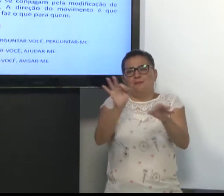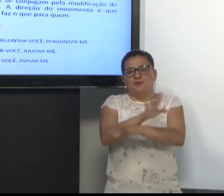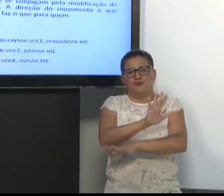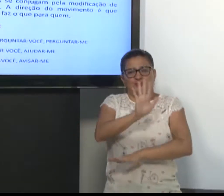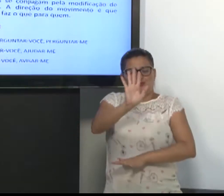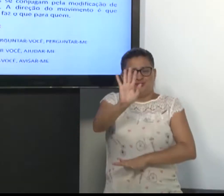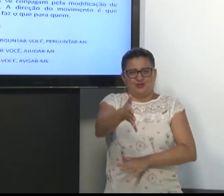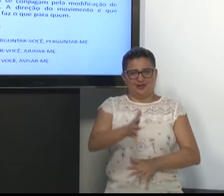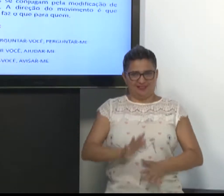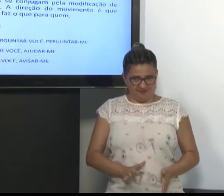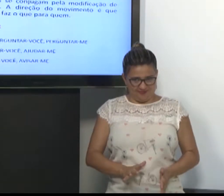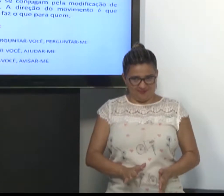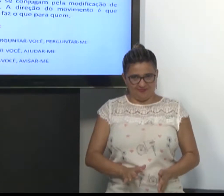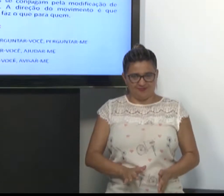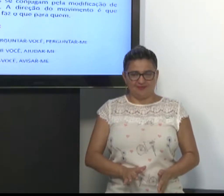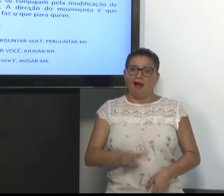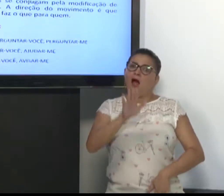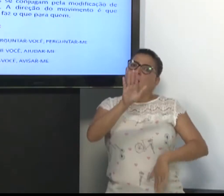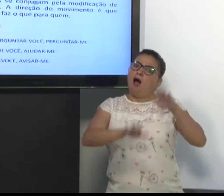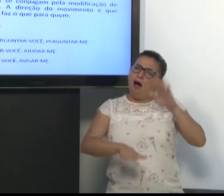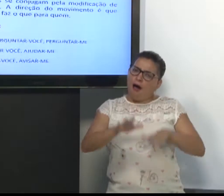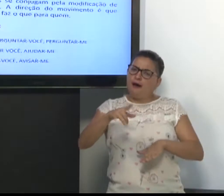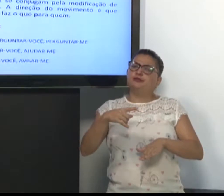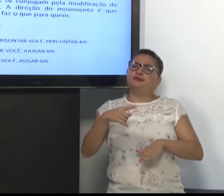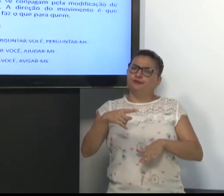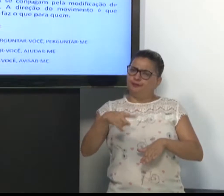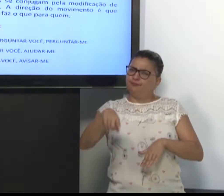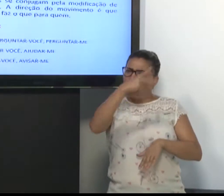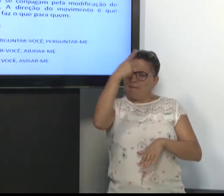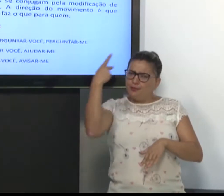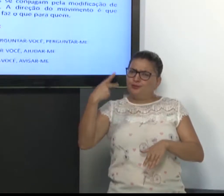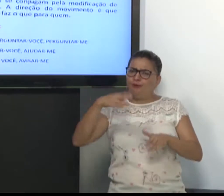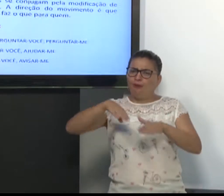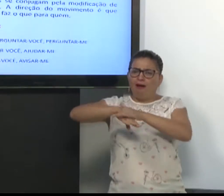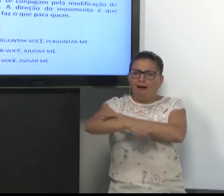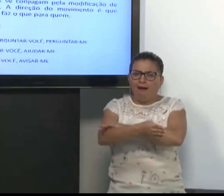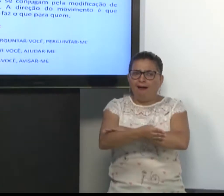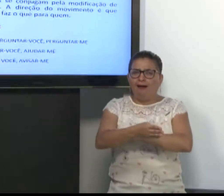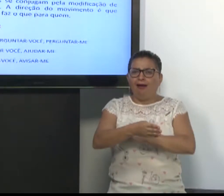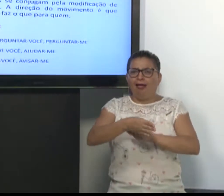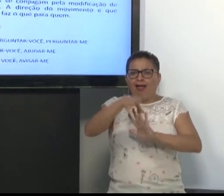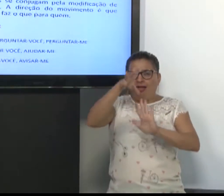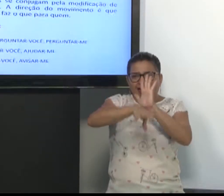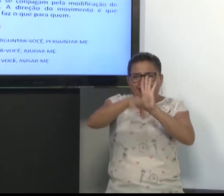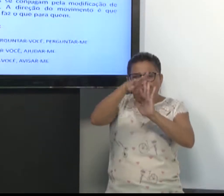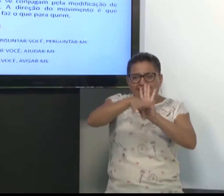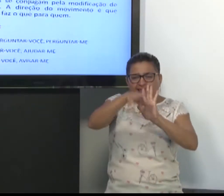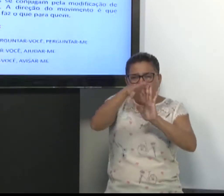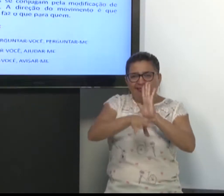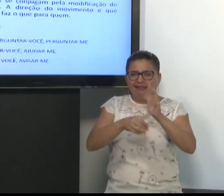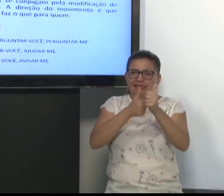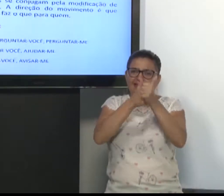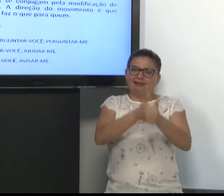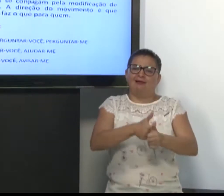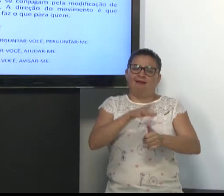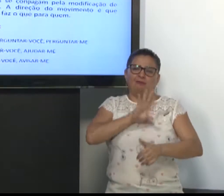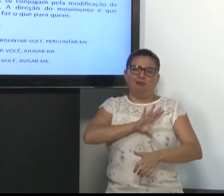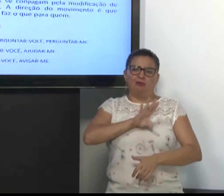Não. O pronome já está incorporado. Então, às vezes a pessoa está viciada em usar o